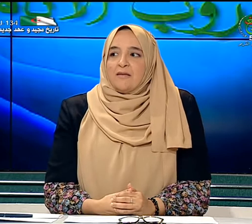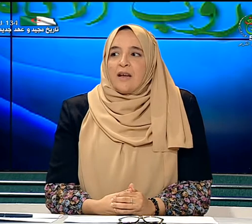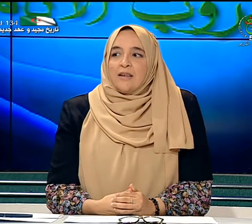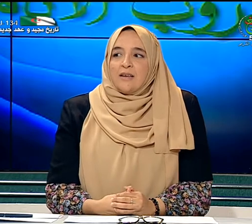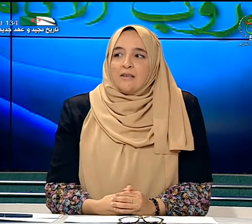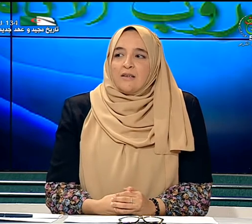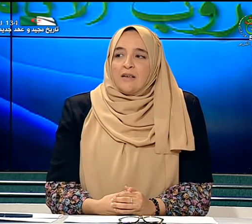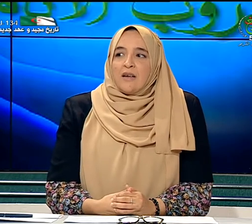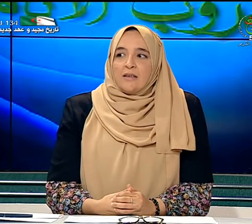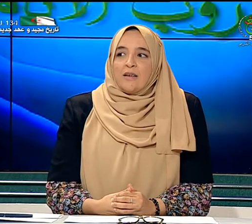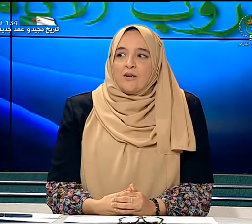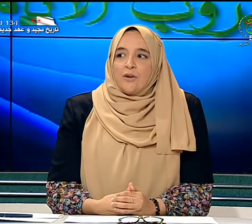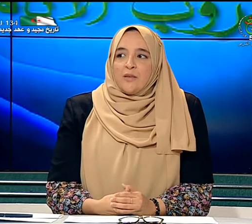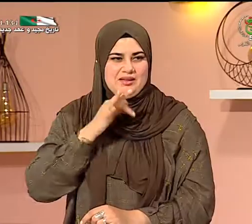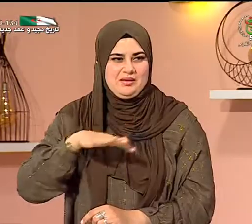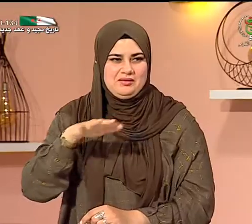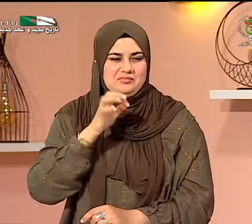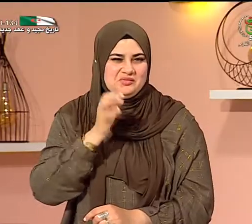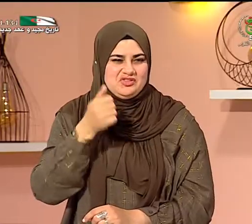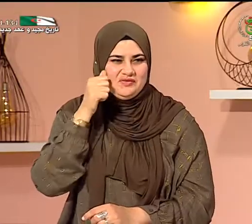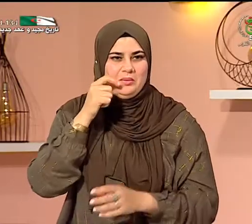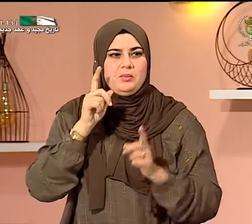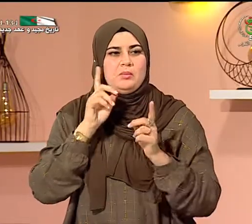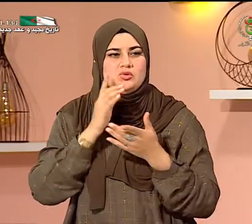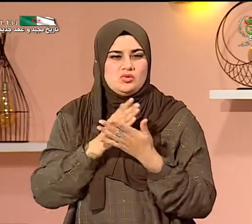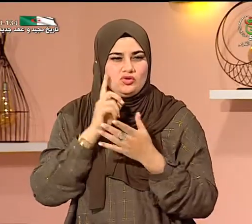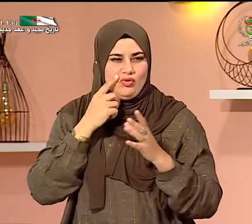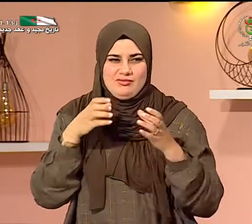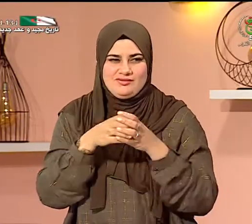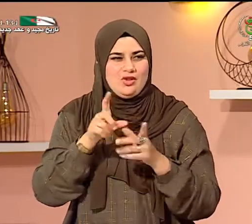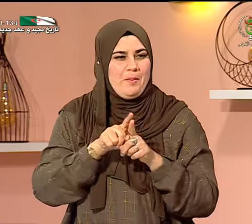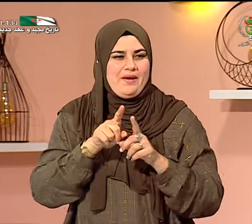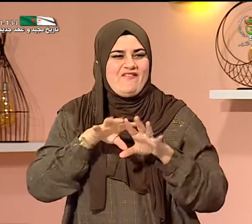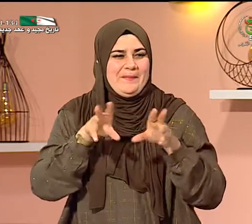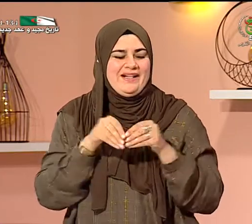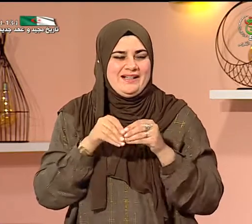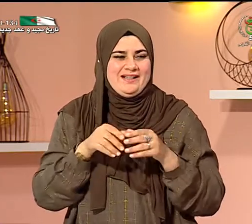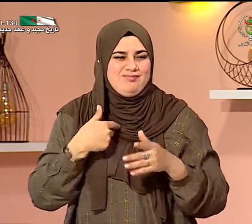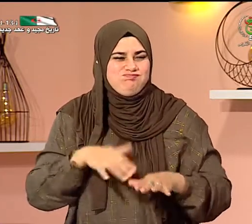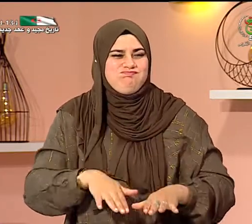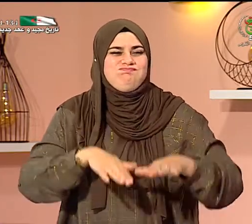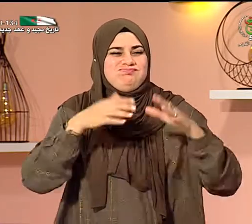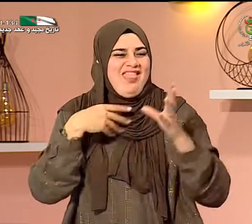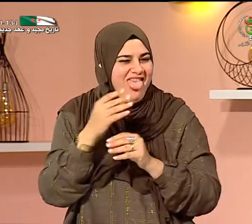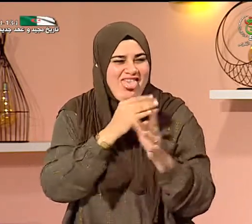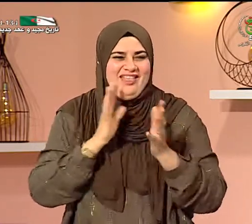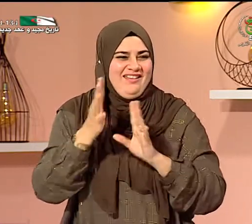حقيقة أتذكر عندما كنت في المدرسة في مدرسة صغار الصم لم يكن هناك